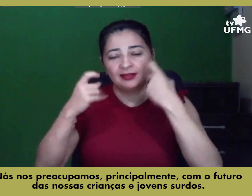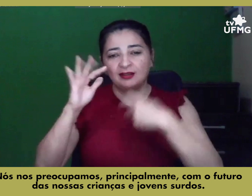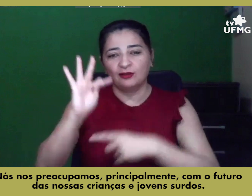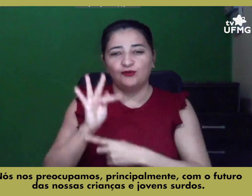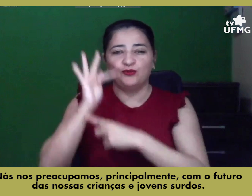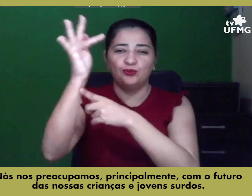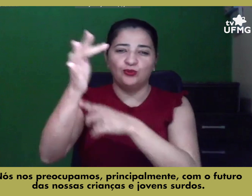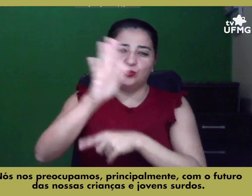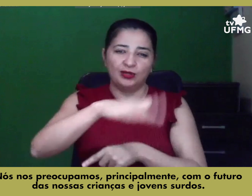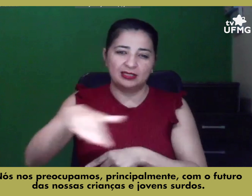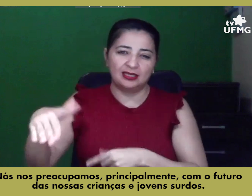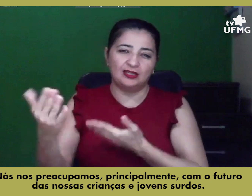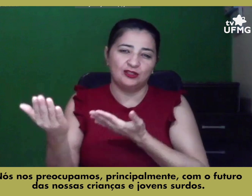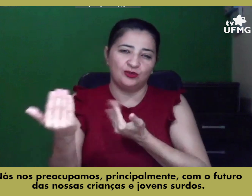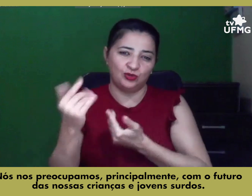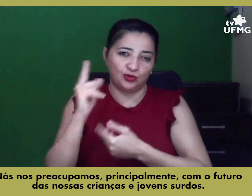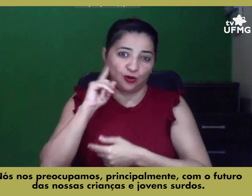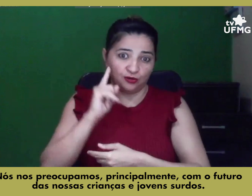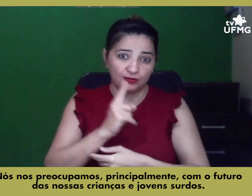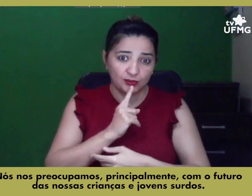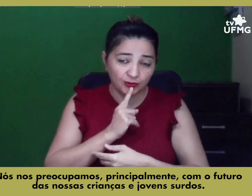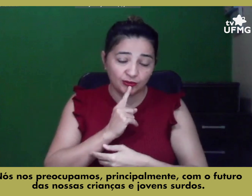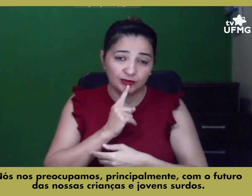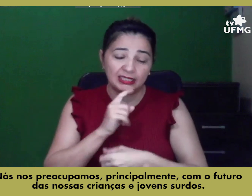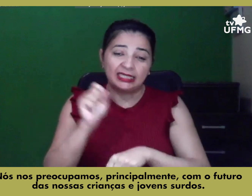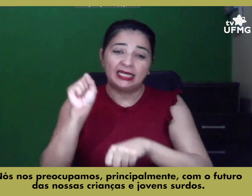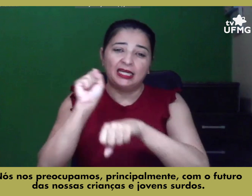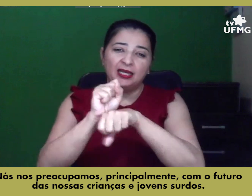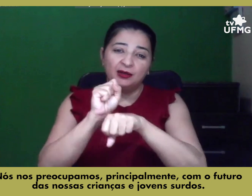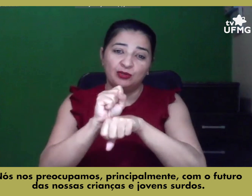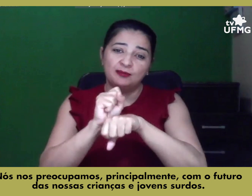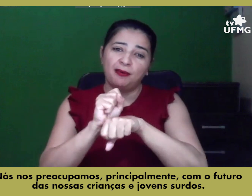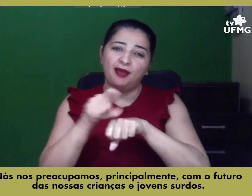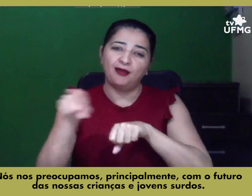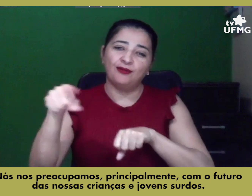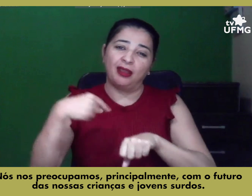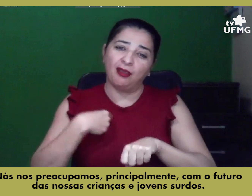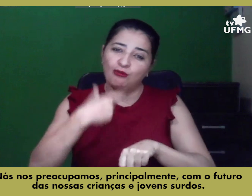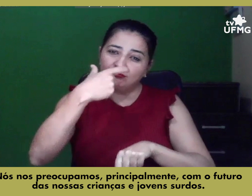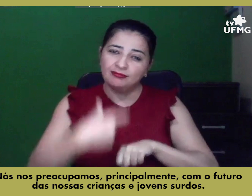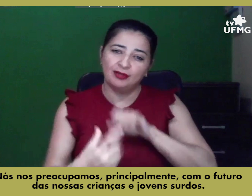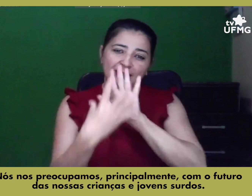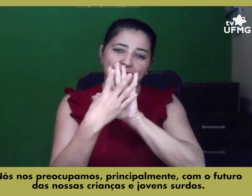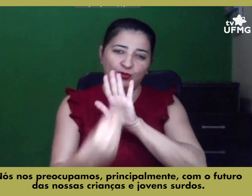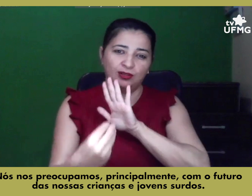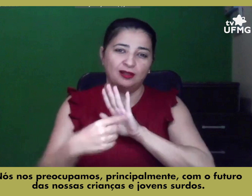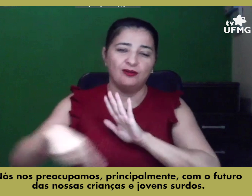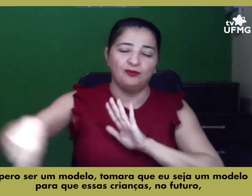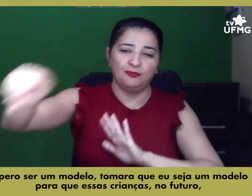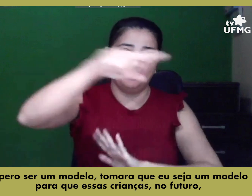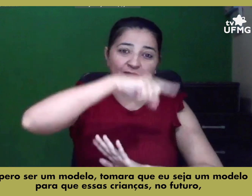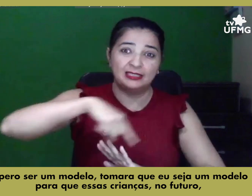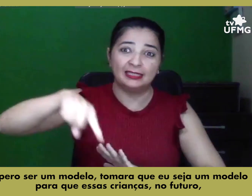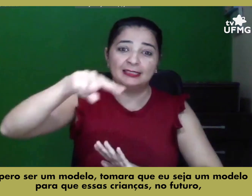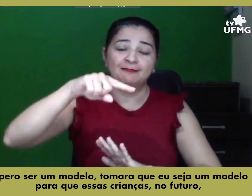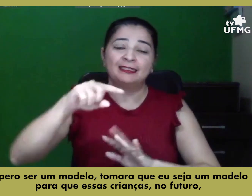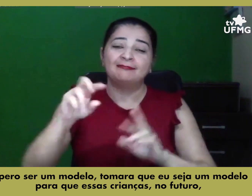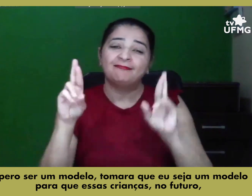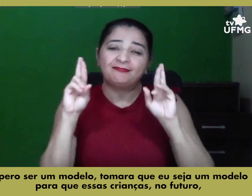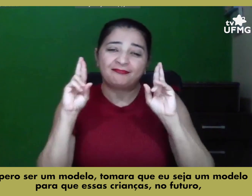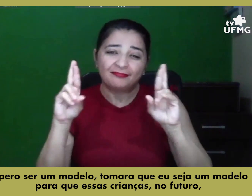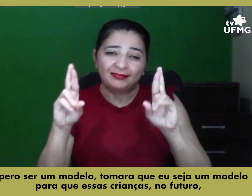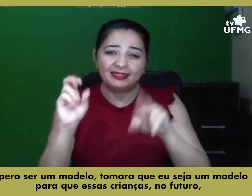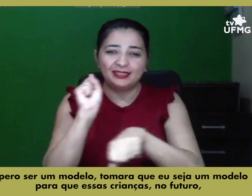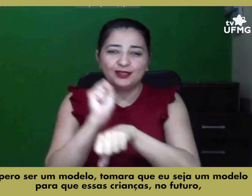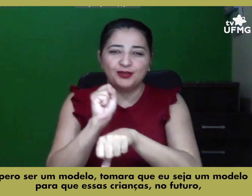E nós nos preocupamos principalmente com o futuro das nossas crianças e jovens surdos. Espero ser um